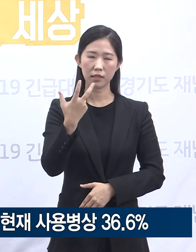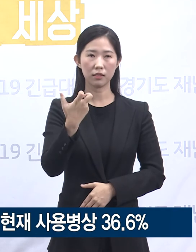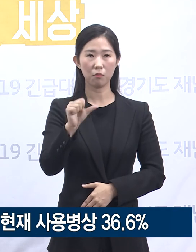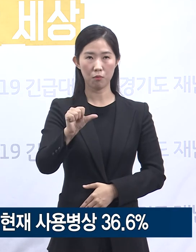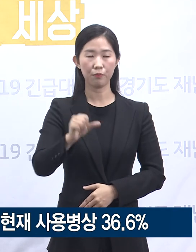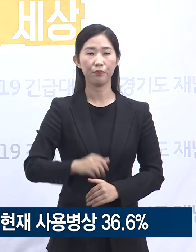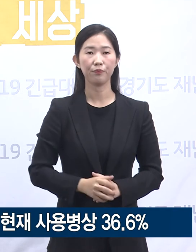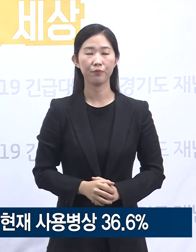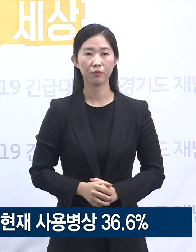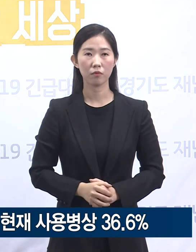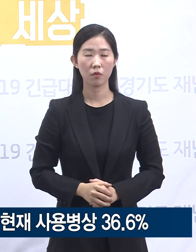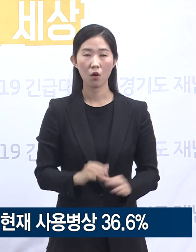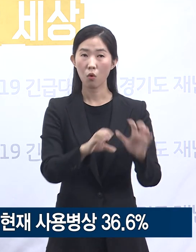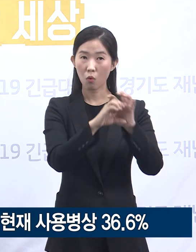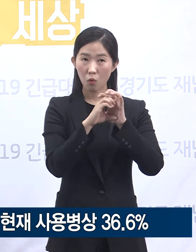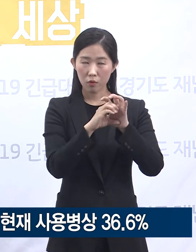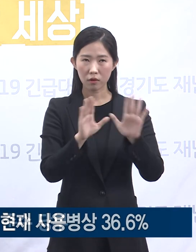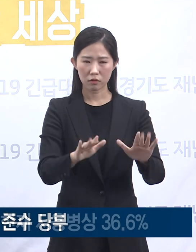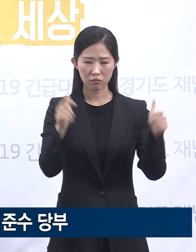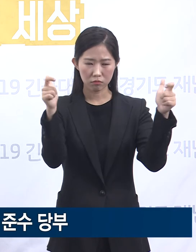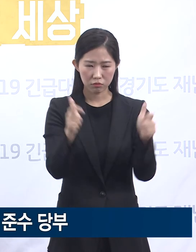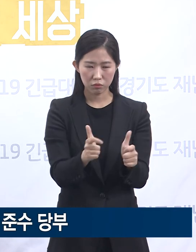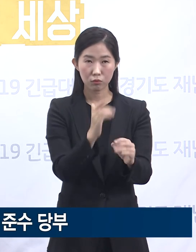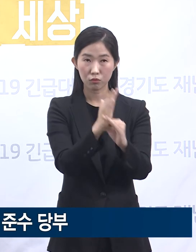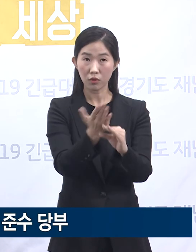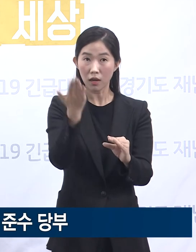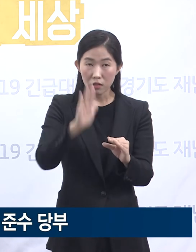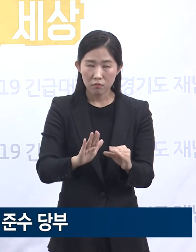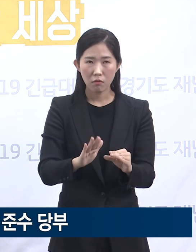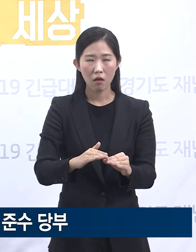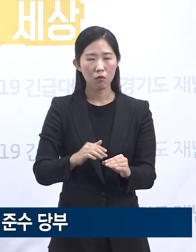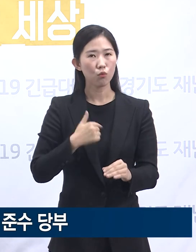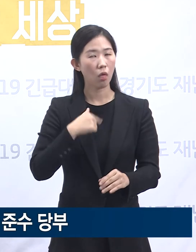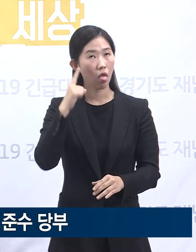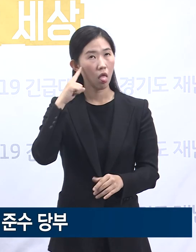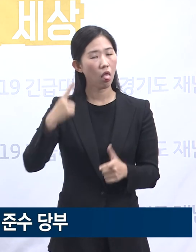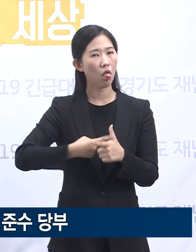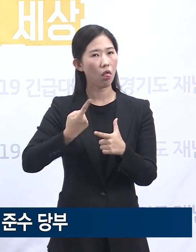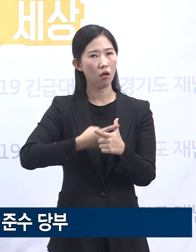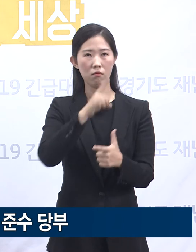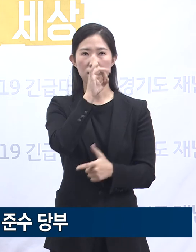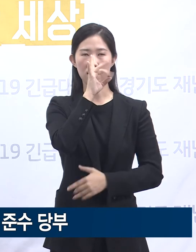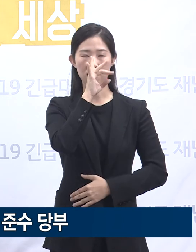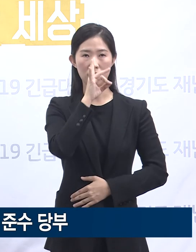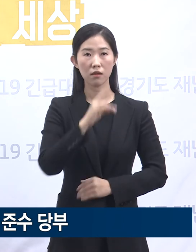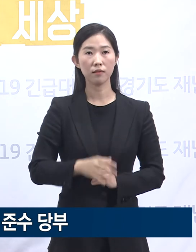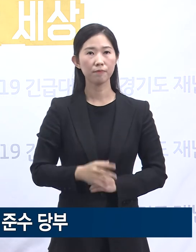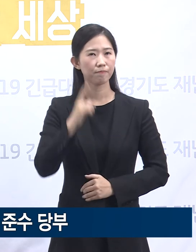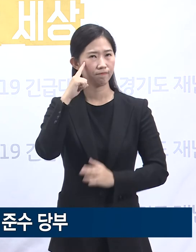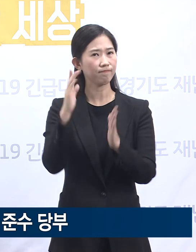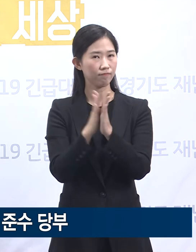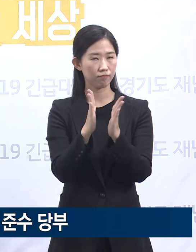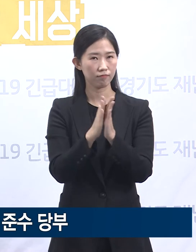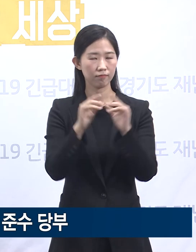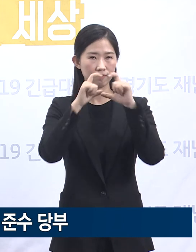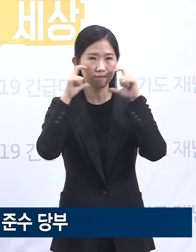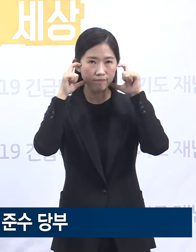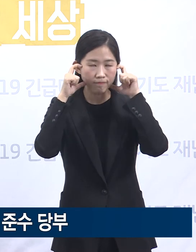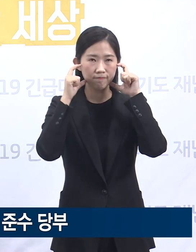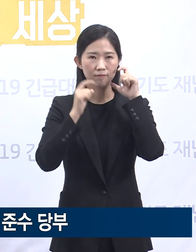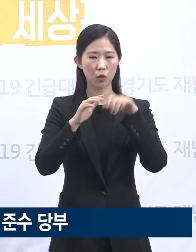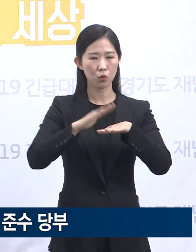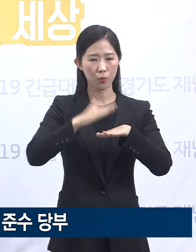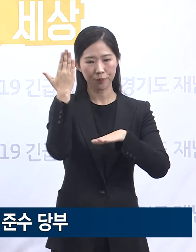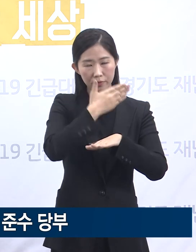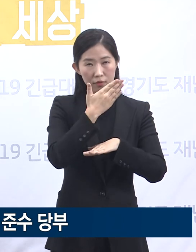코로나19 확진자 발생 추위가 줄어들고 있지만 방심해서는 안 됩니다. 자발적으로 방역수칙을 철저히 지켜주고 계시는 도민